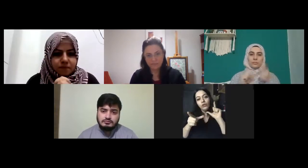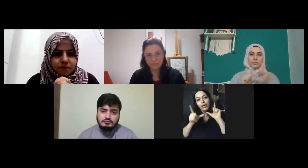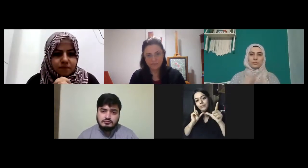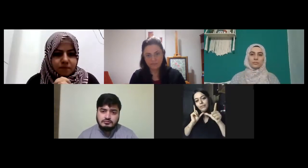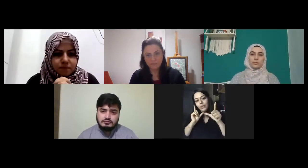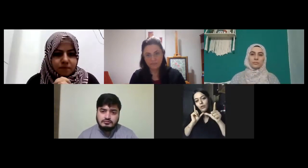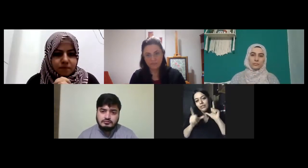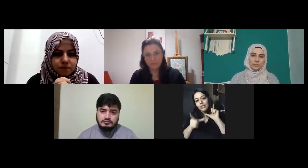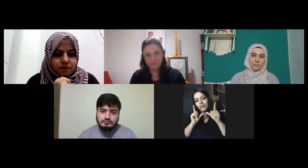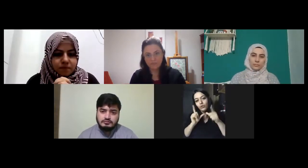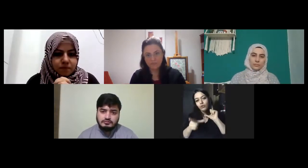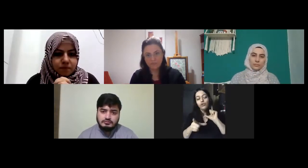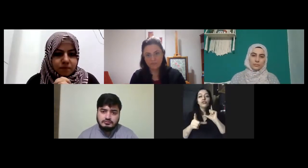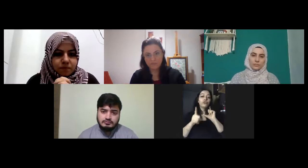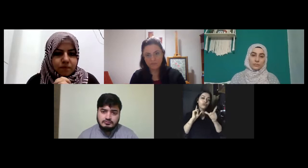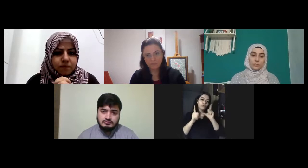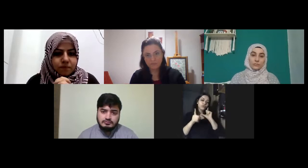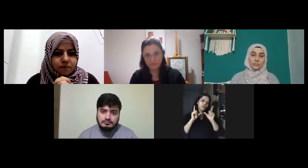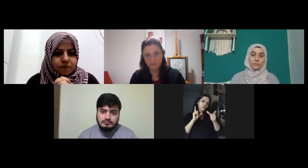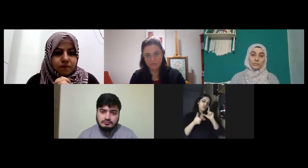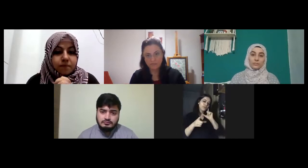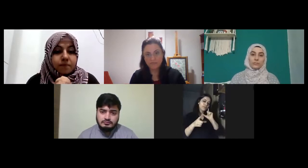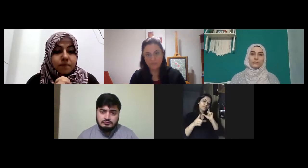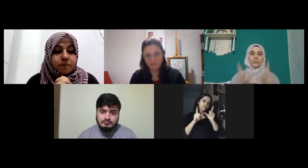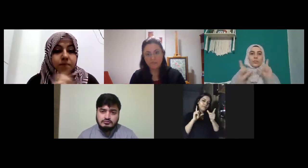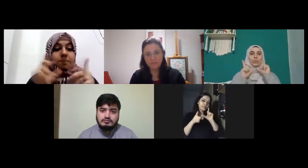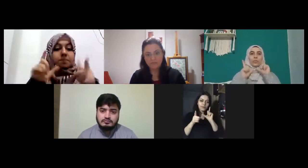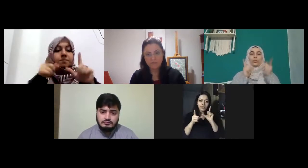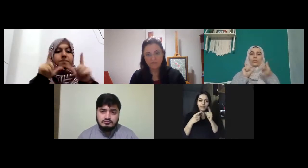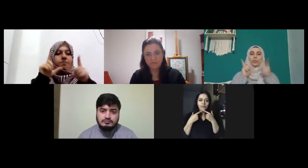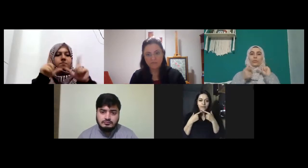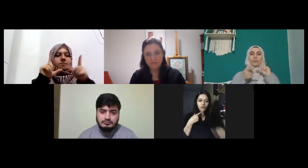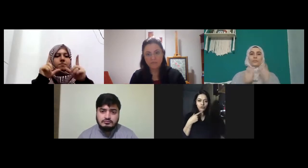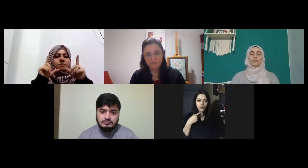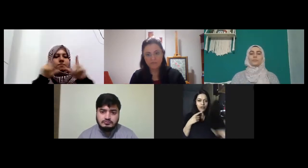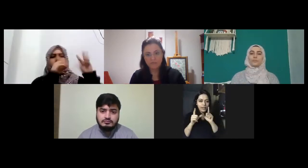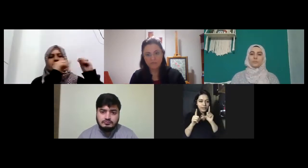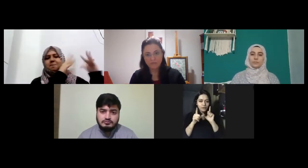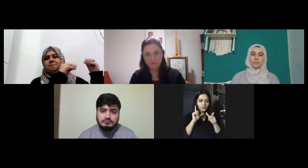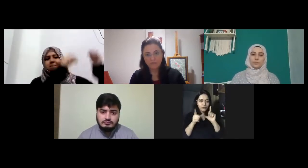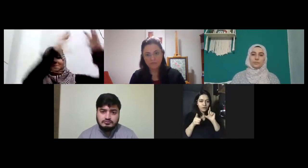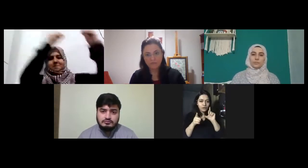anlamına geliyor ses ve gürültü gürültü şöyle gürültü